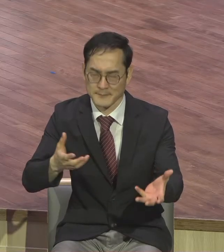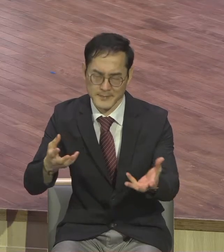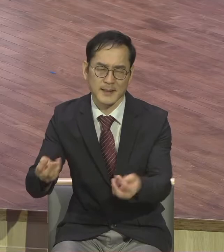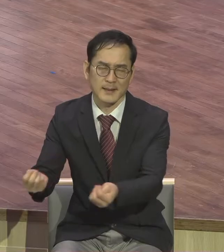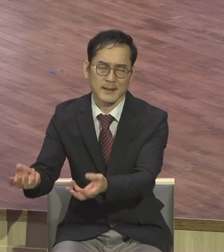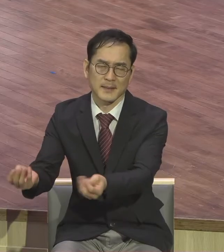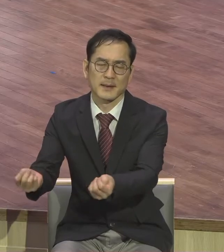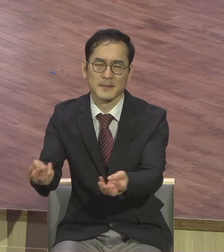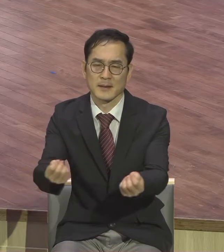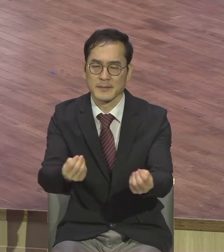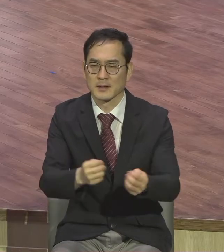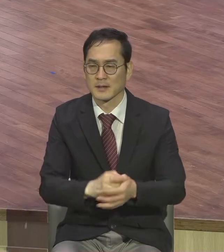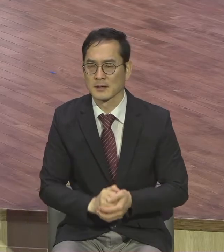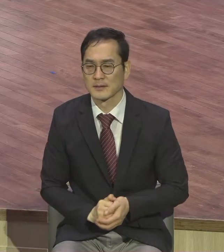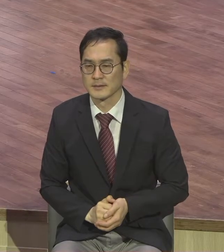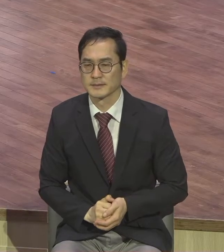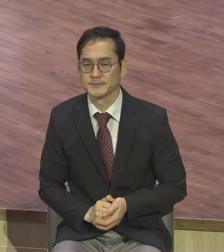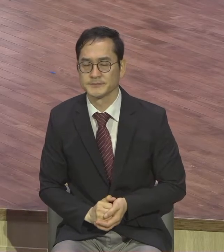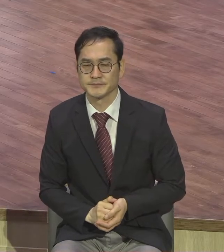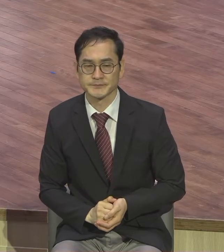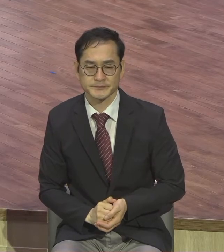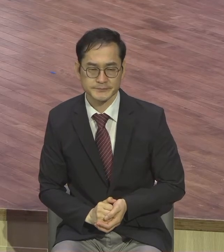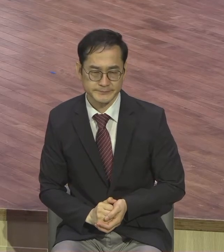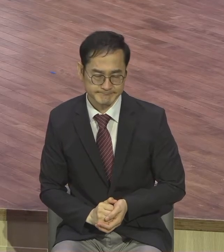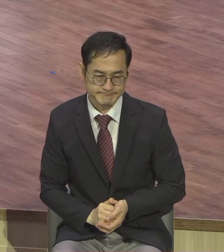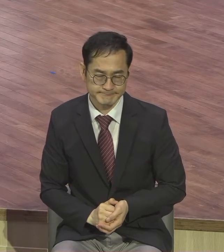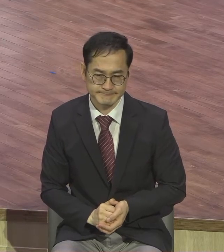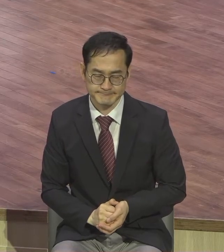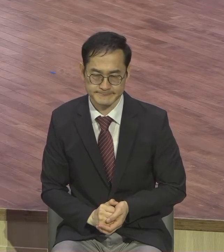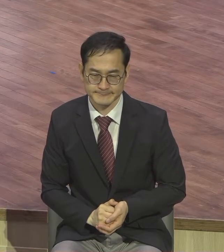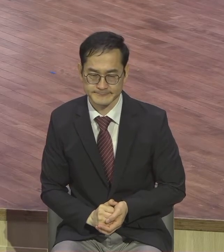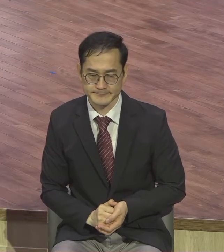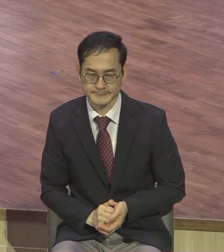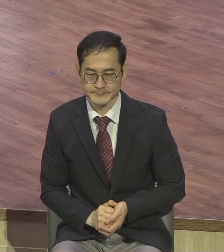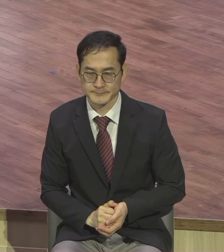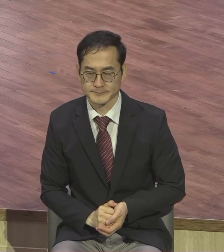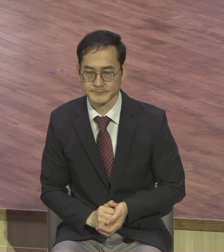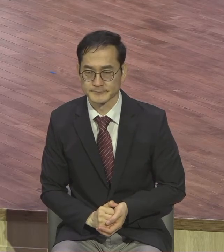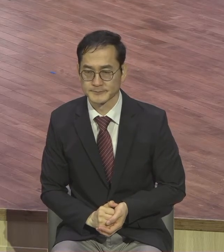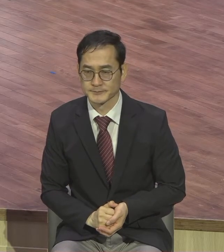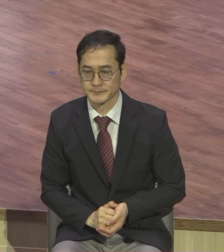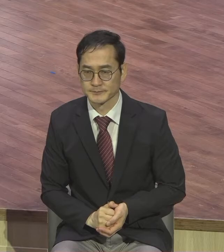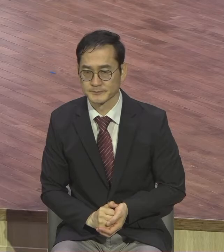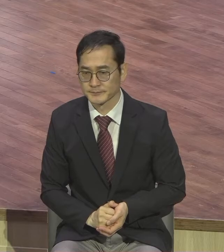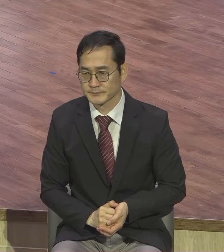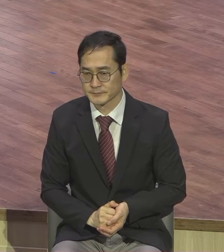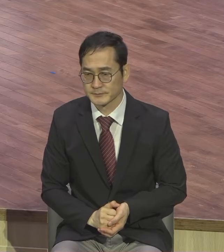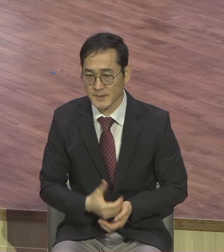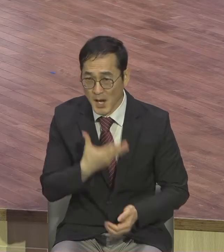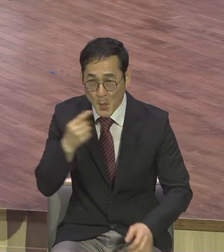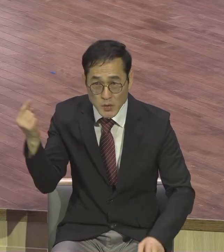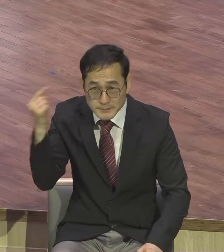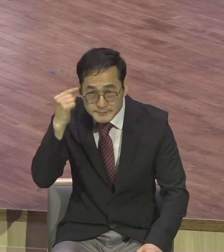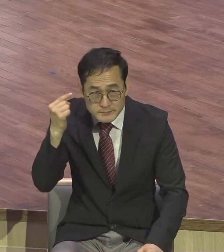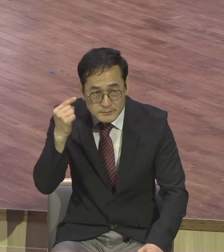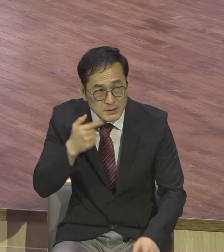무엇보다 보금의 맛을 못 볼 정도가 아니고 여러분 주위에는